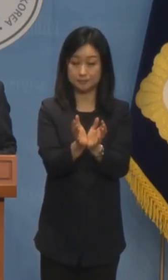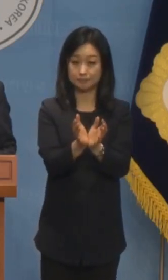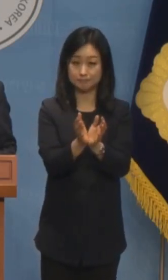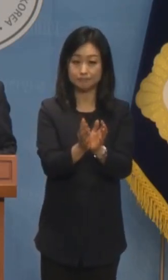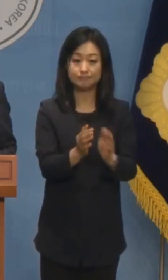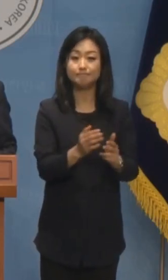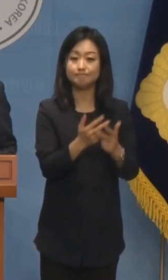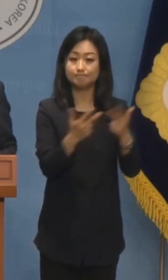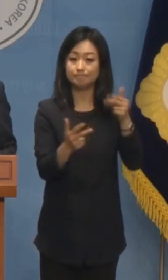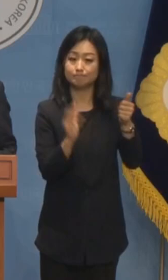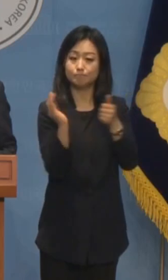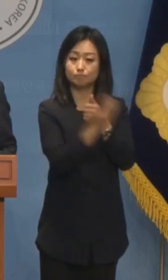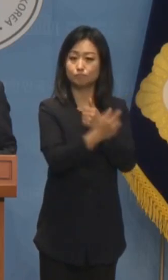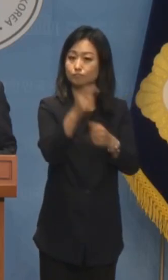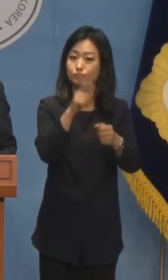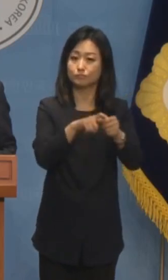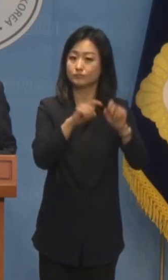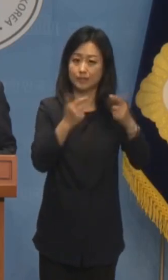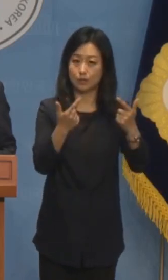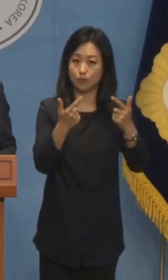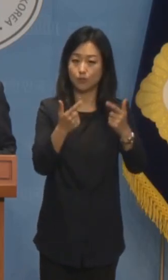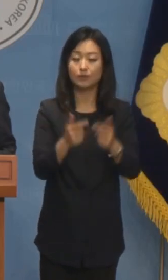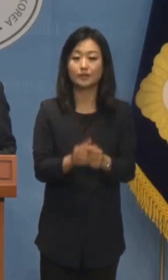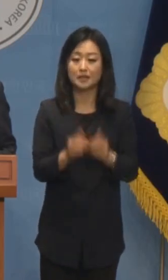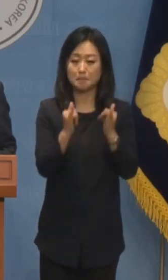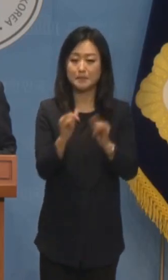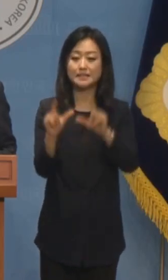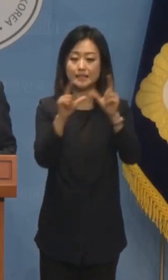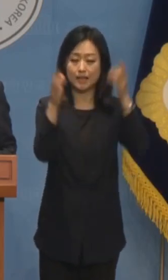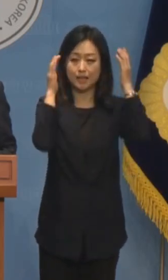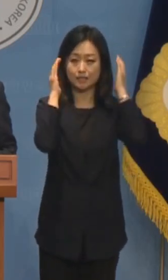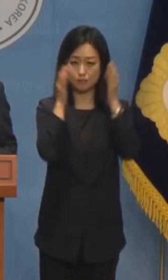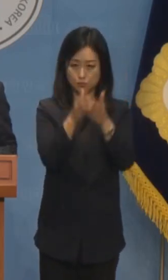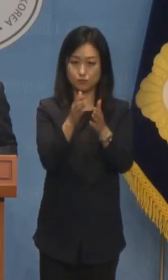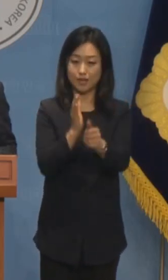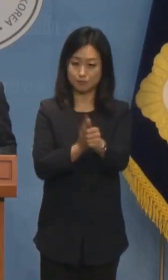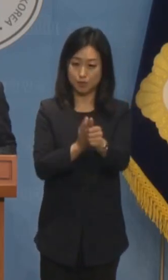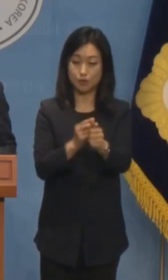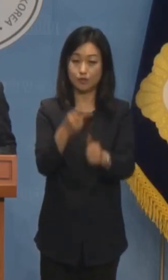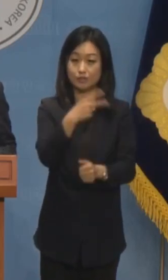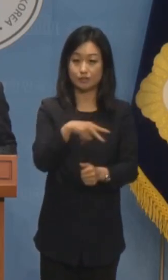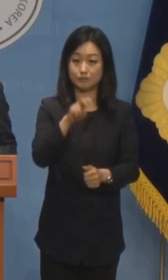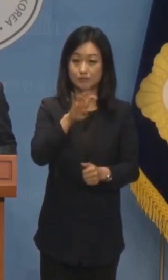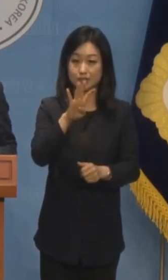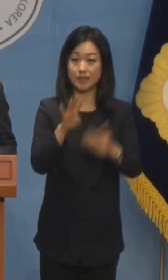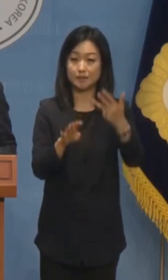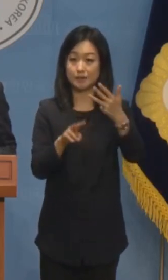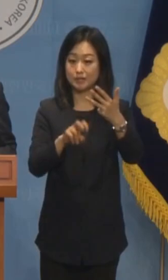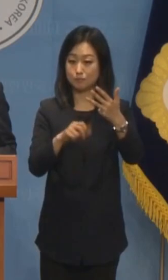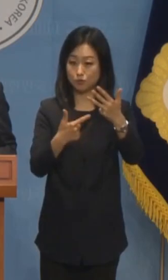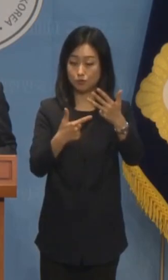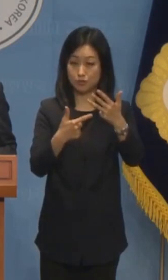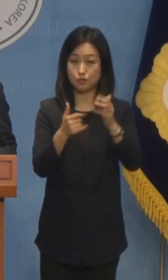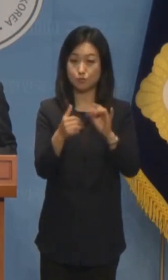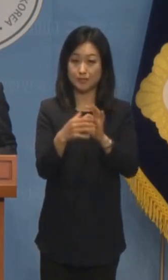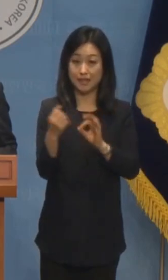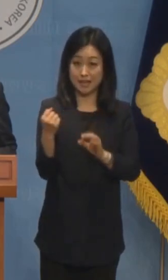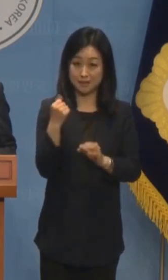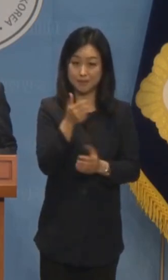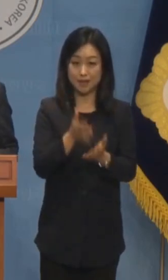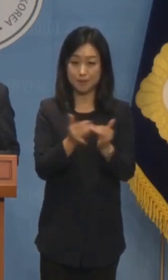방탄이 아니라 민생에 집중하는 모습을 보여주기 바랍니다. 2024년 8월 26일 국민의힘 대변인